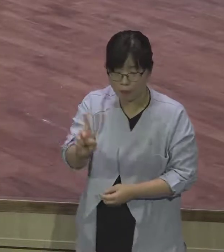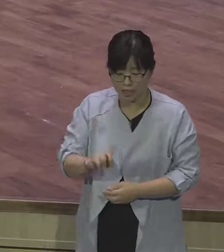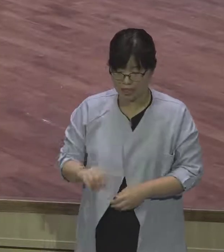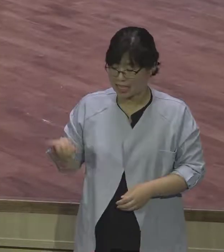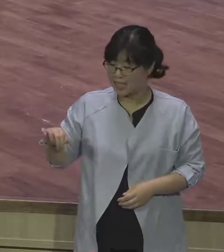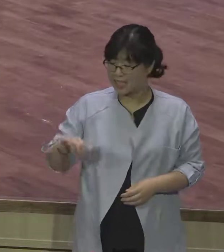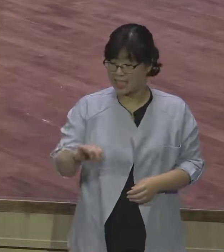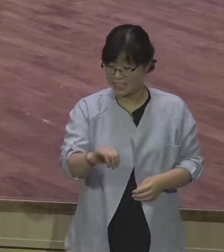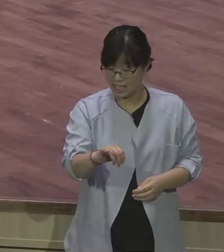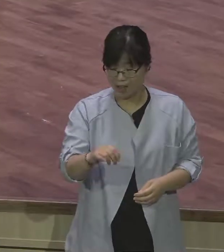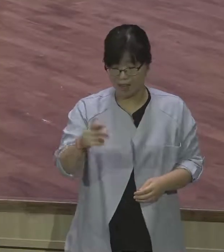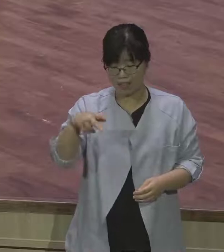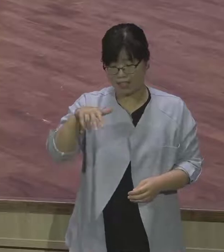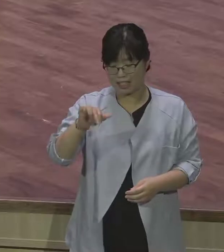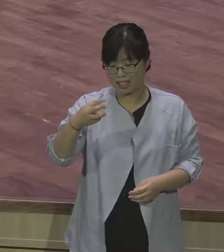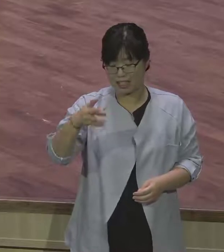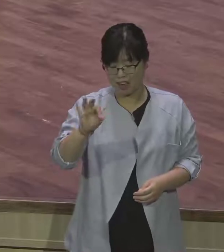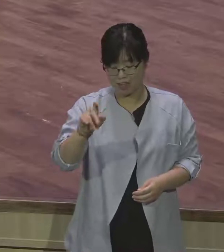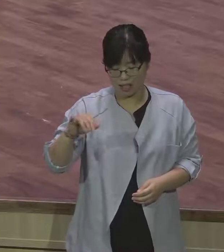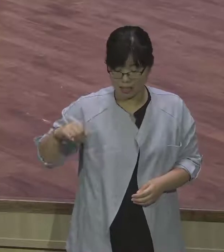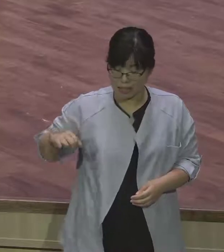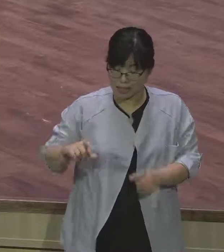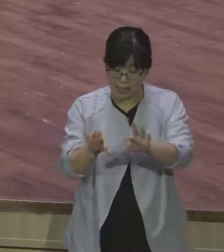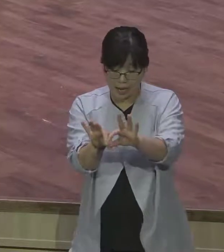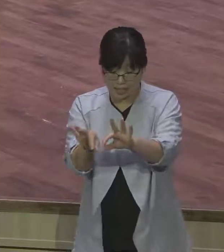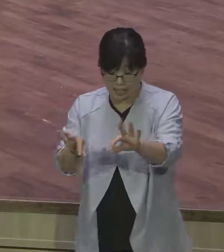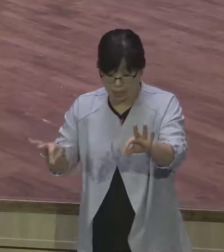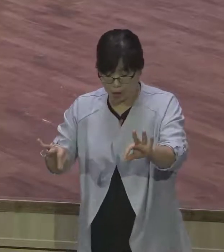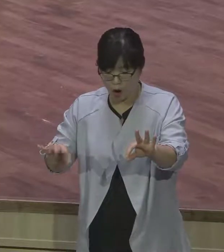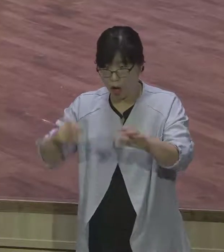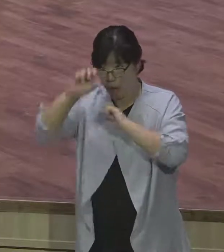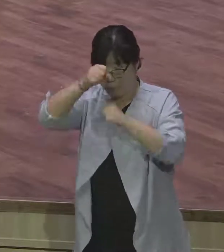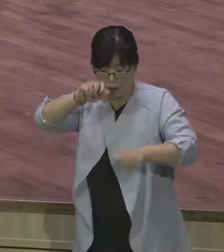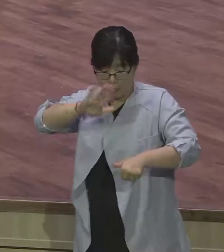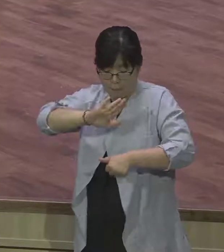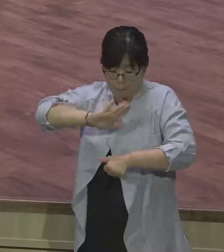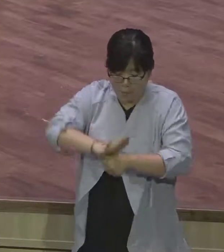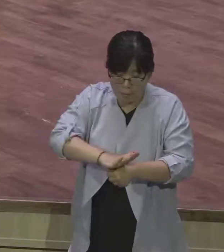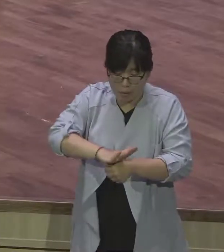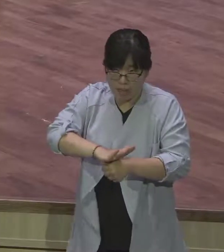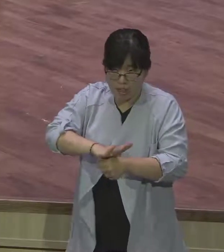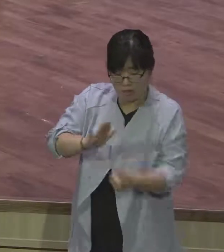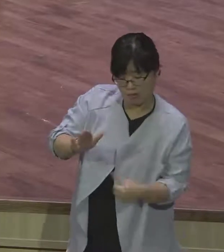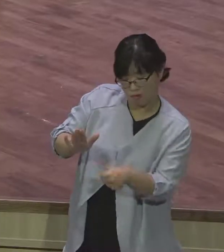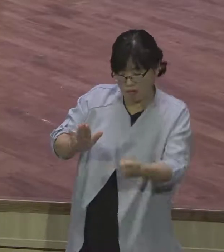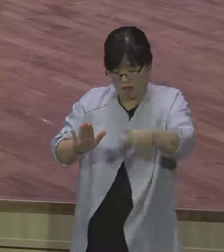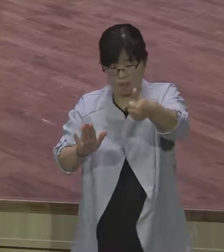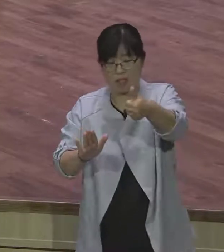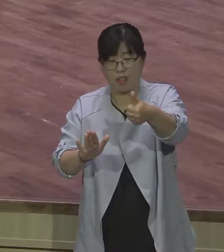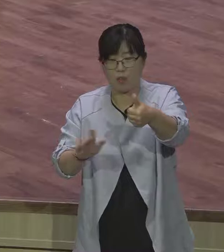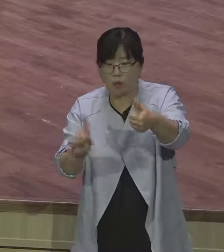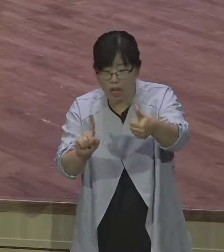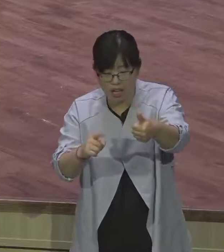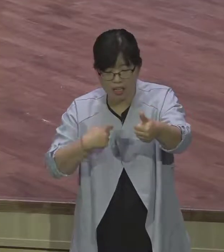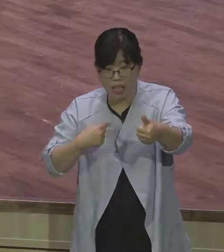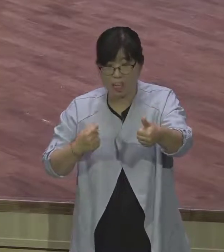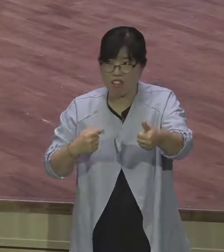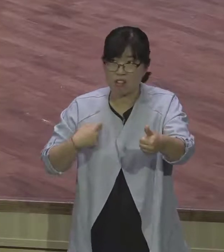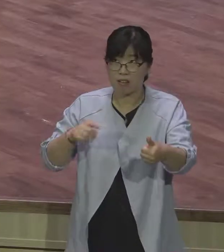꿈틀거린다. 이 말은 아직 죽지 않았다. 그런 뜻이에요. 아직 안 죽었다는 거예요. 지렁이같은